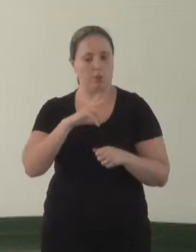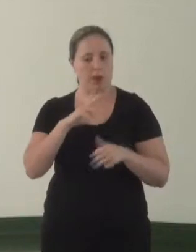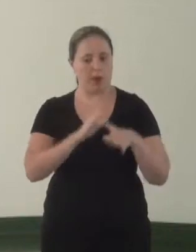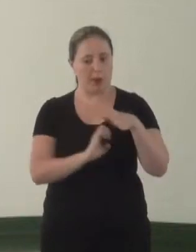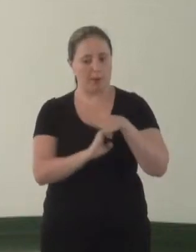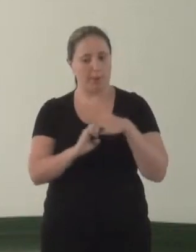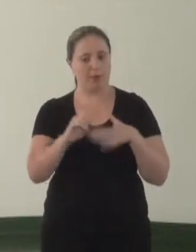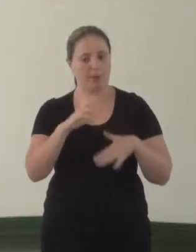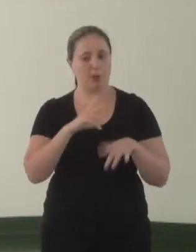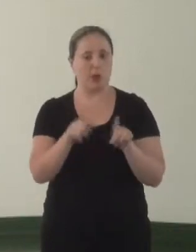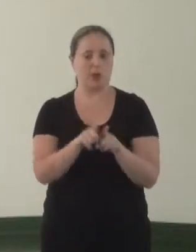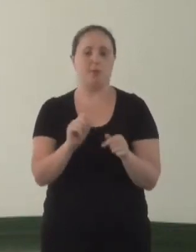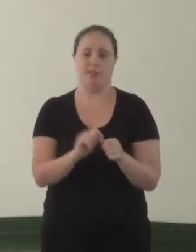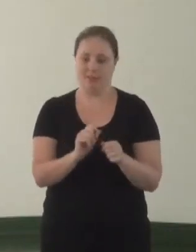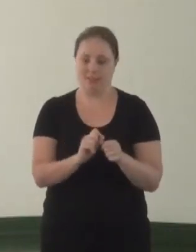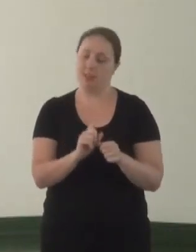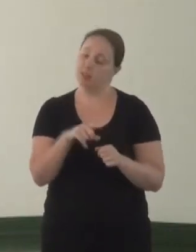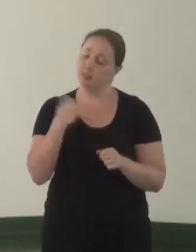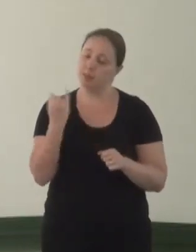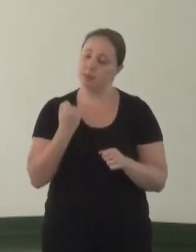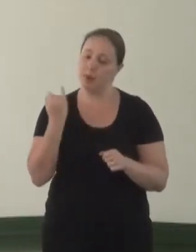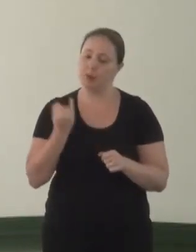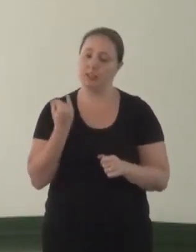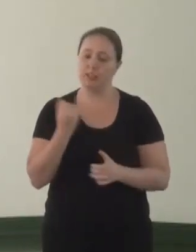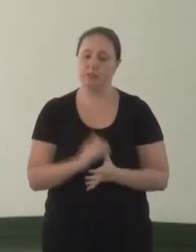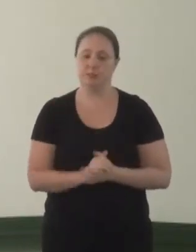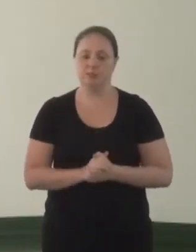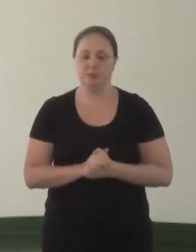também faça, né? Então, isso é muito importante.